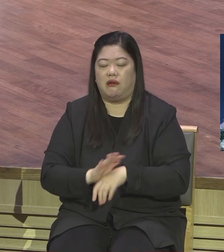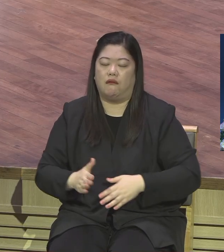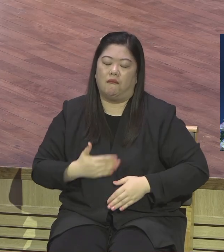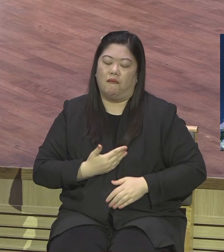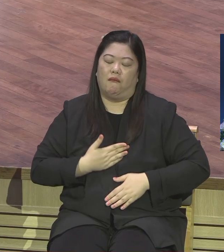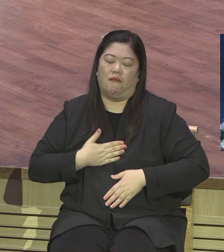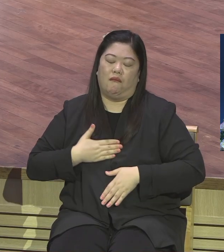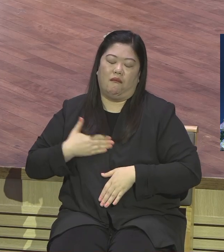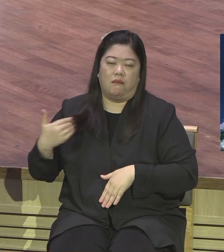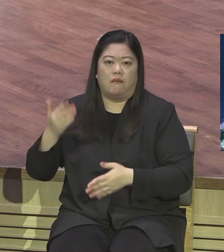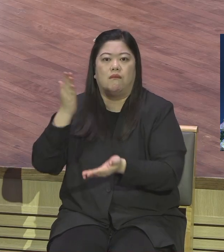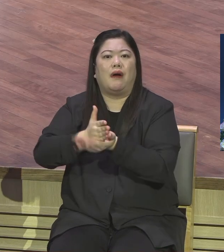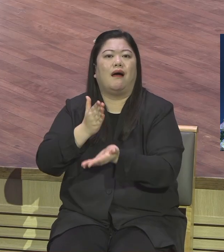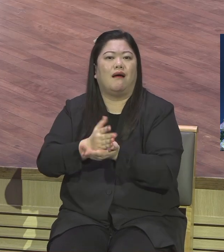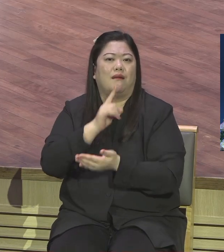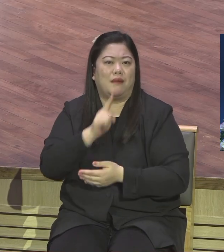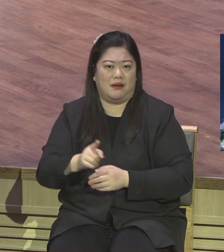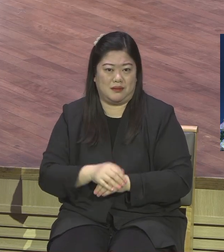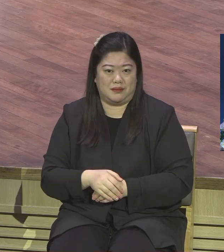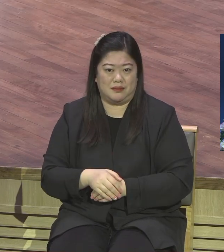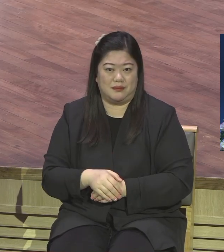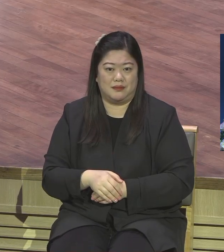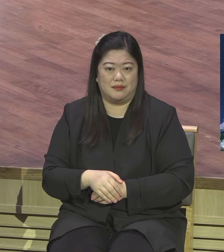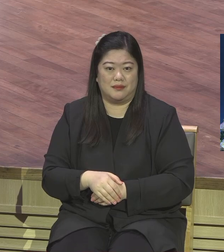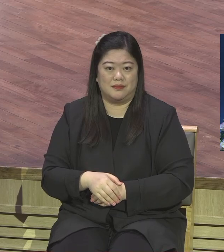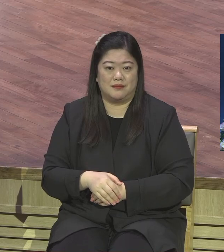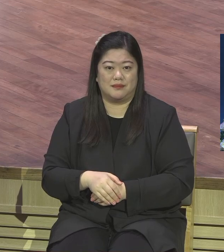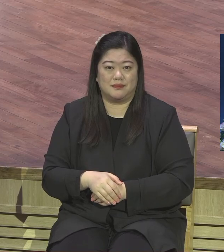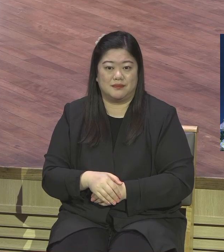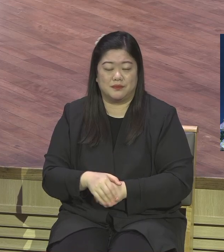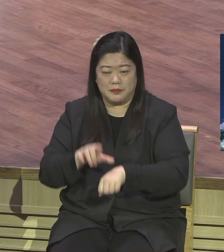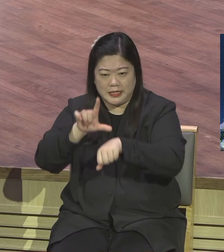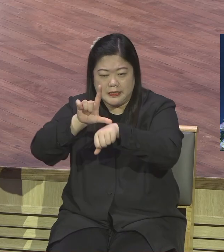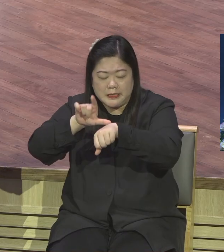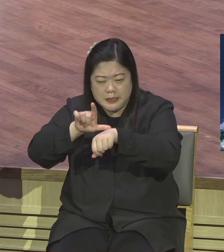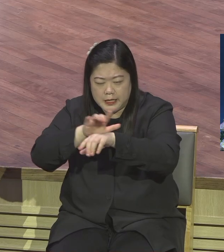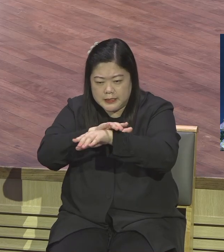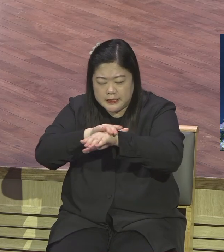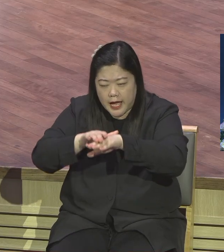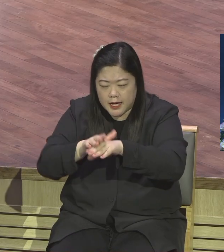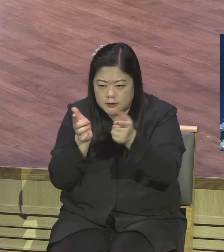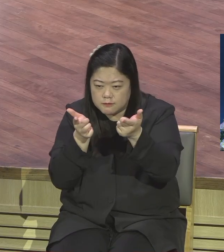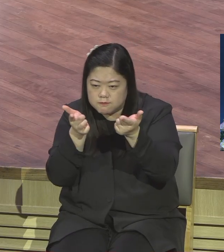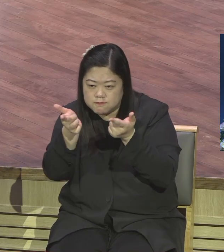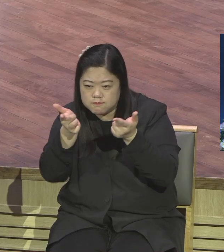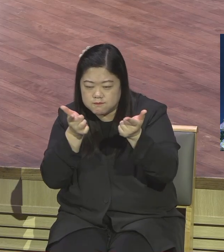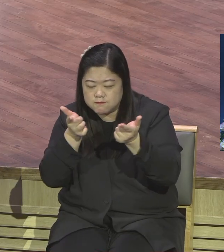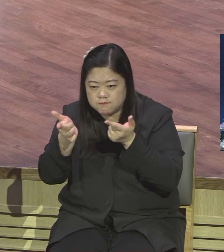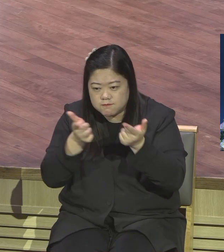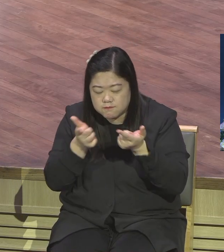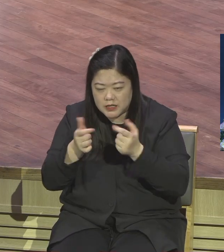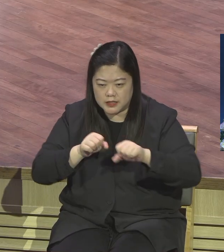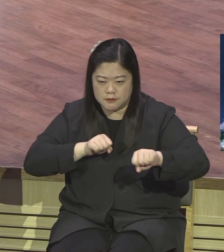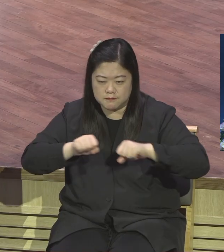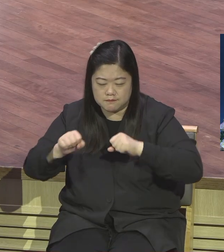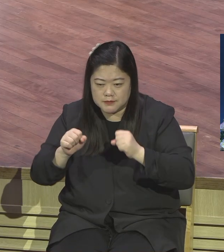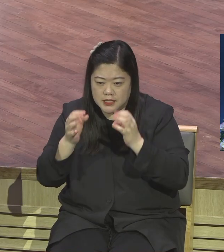성실하게 시간 아끼면서 내가 이렇게 최선을 다해서 살았다 허비다